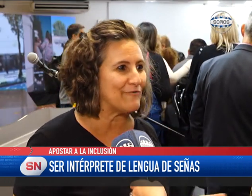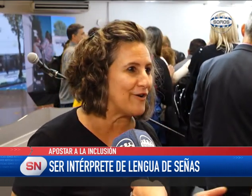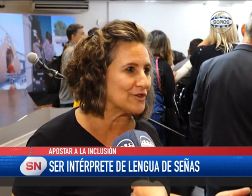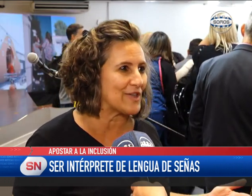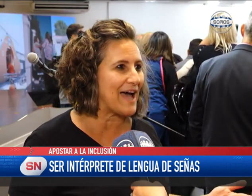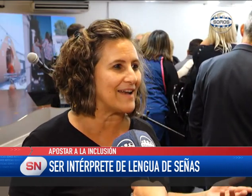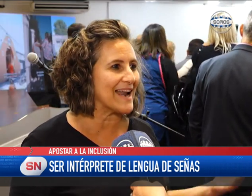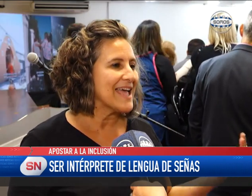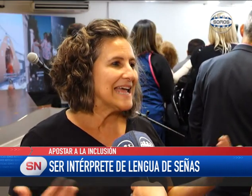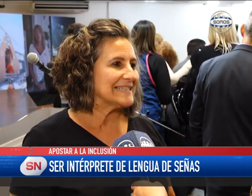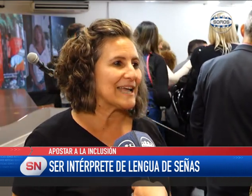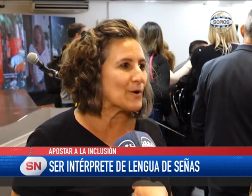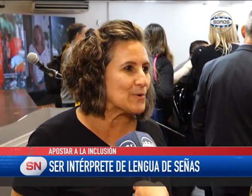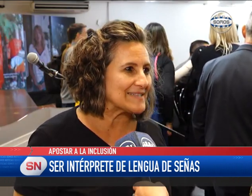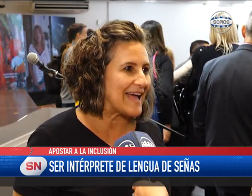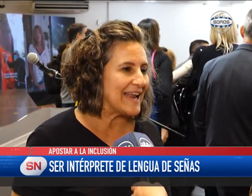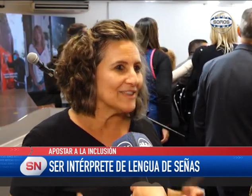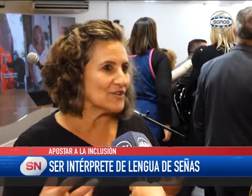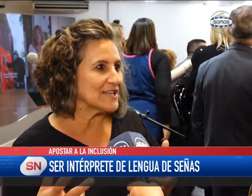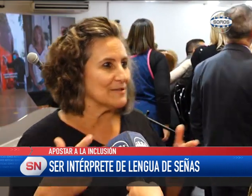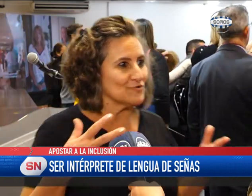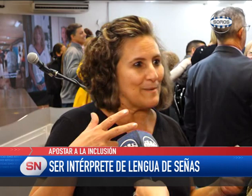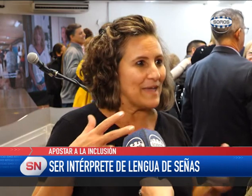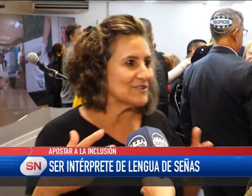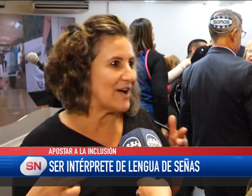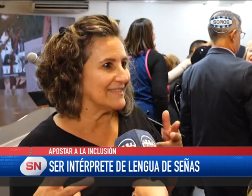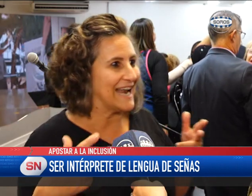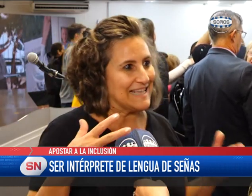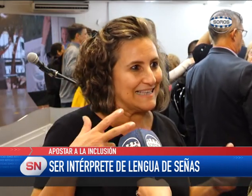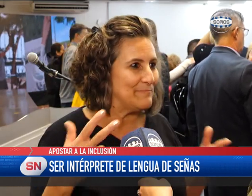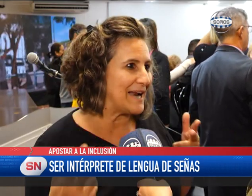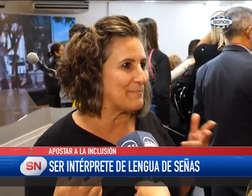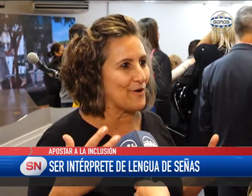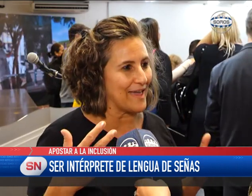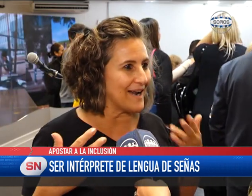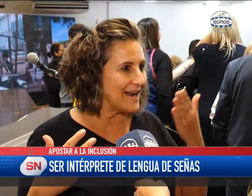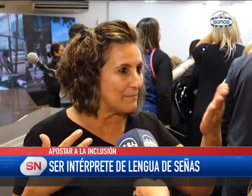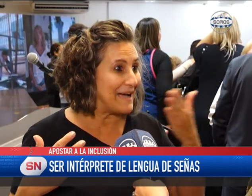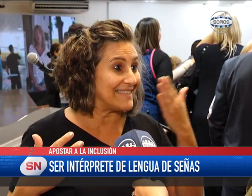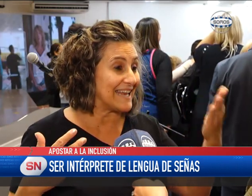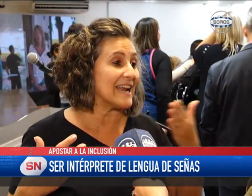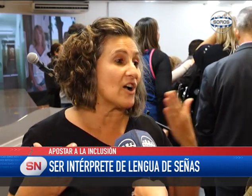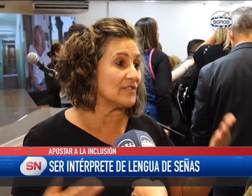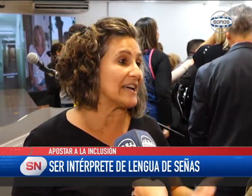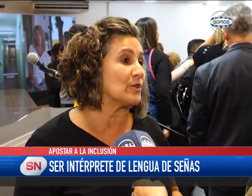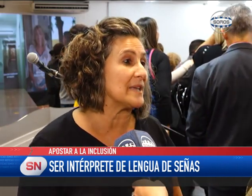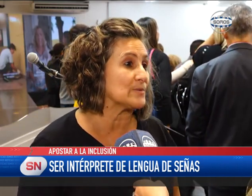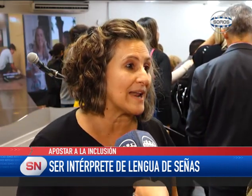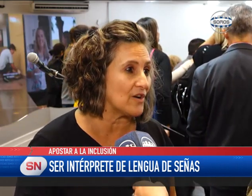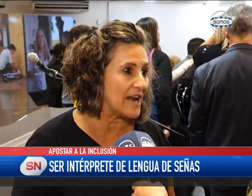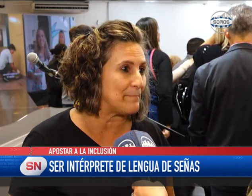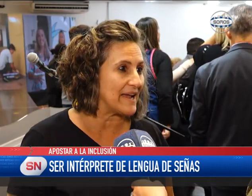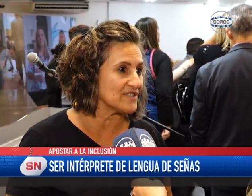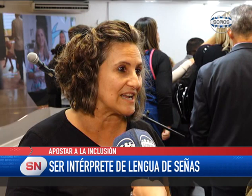sacar la foto y hablar, se cruzan. Entonces yo empiezo a estar así para poder mantener el contacto